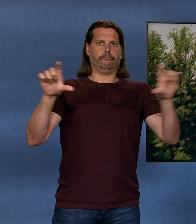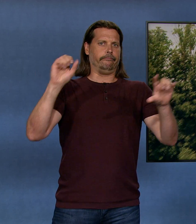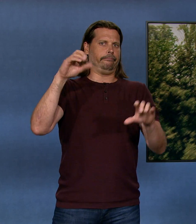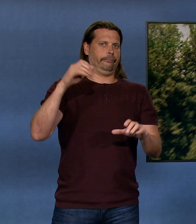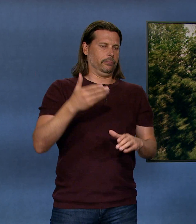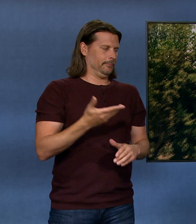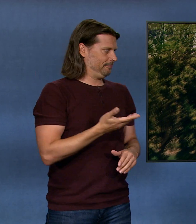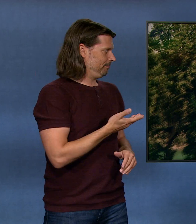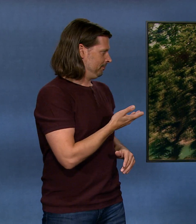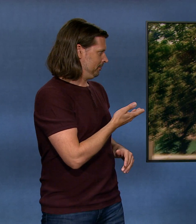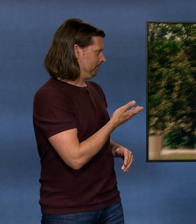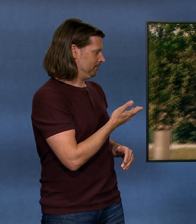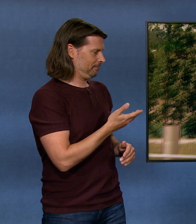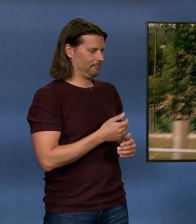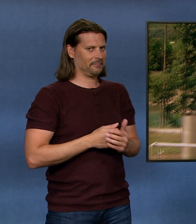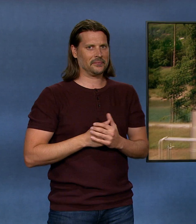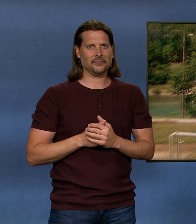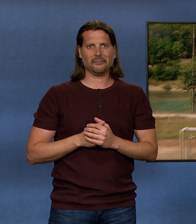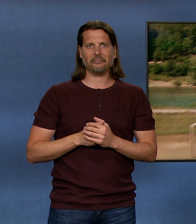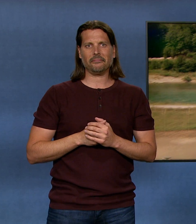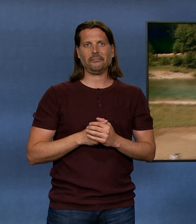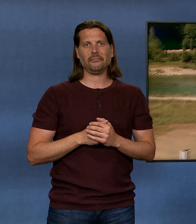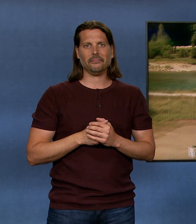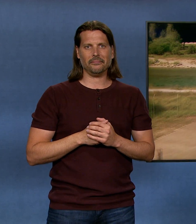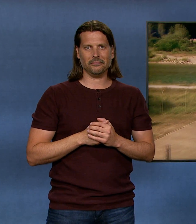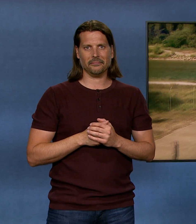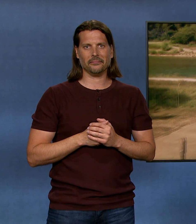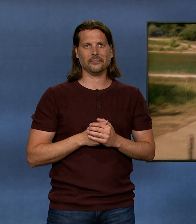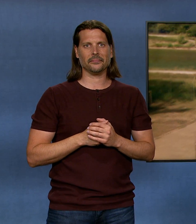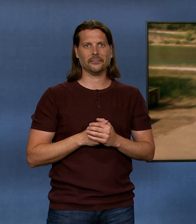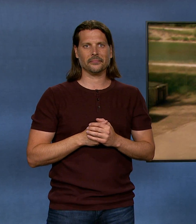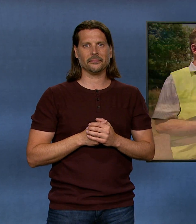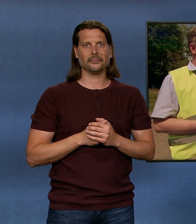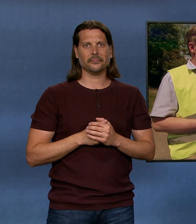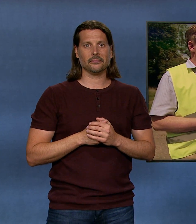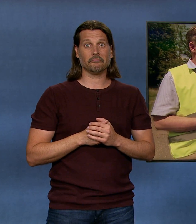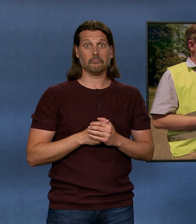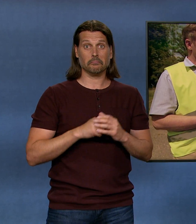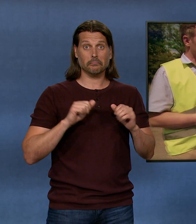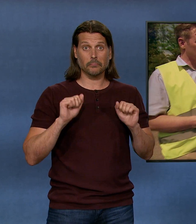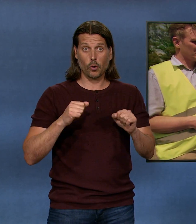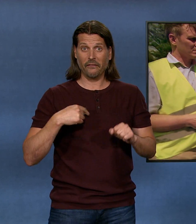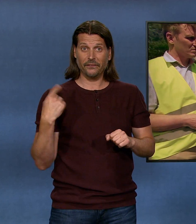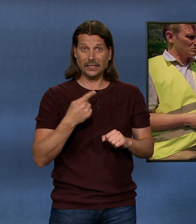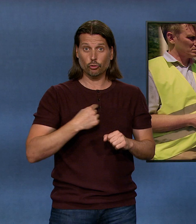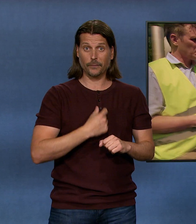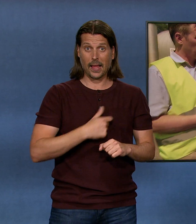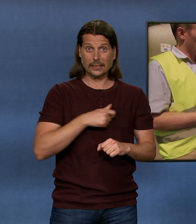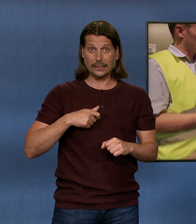kommt dann schlussendlich die Energie, die wir wieder brauchen, um heizen in der Stadt. Ist es denn so möglich, dass wir das Erdgas